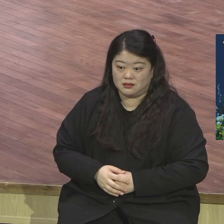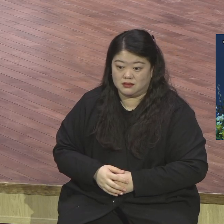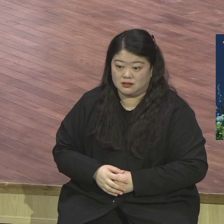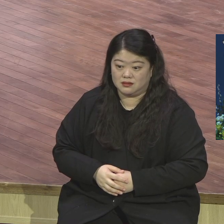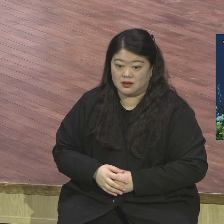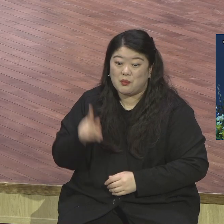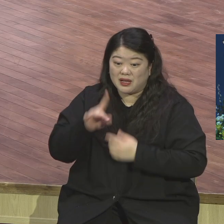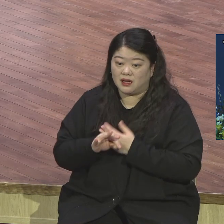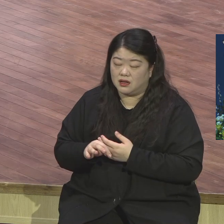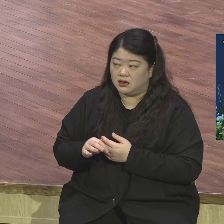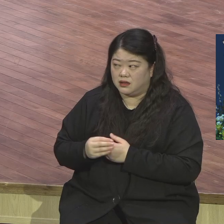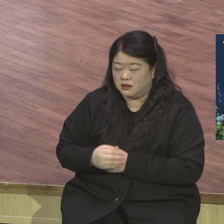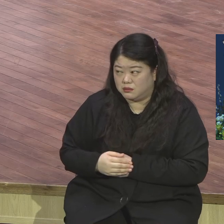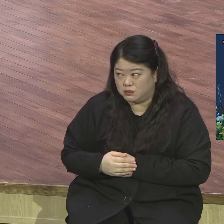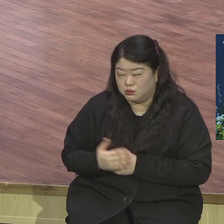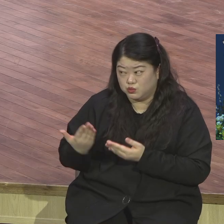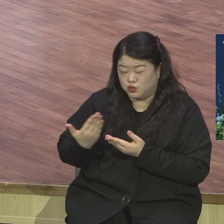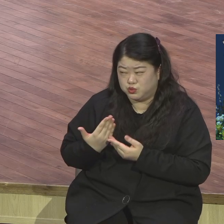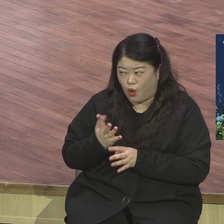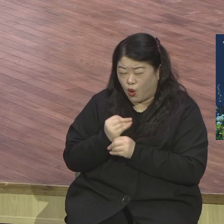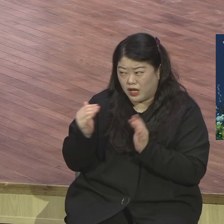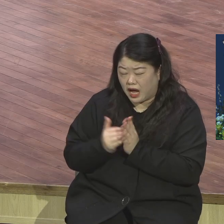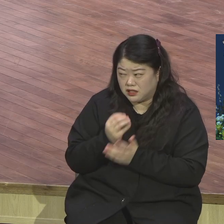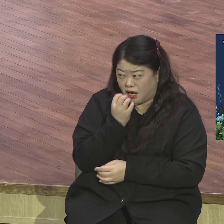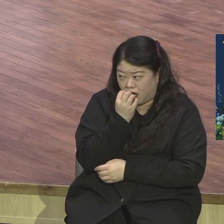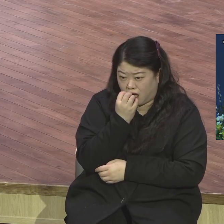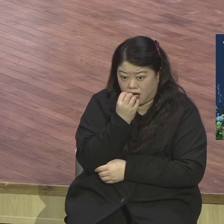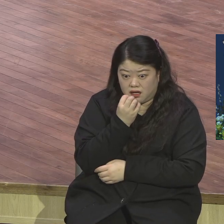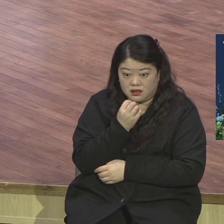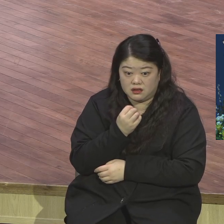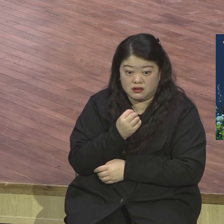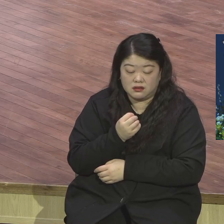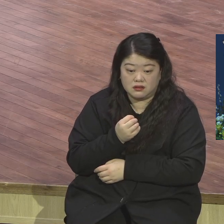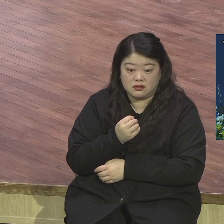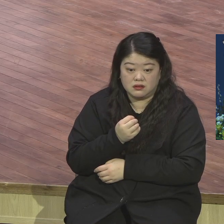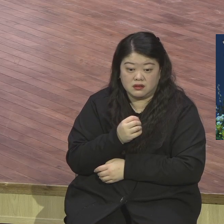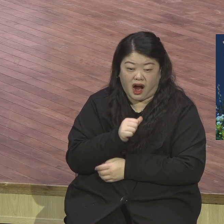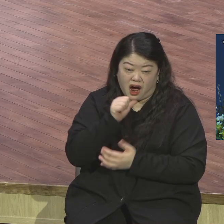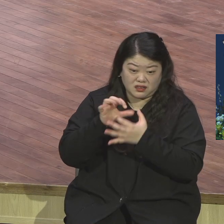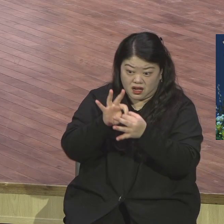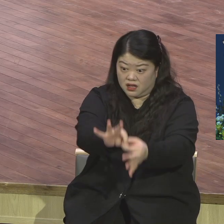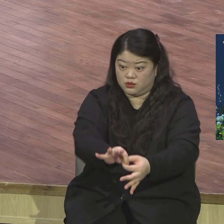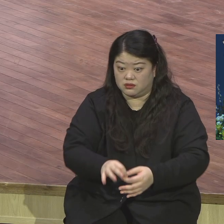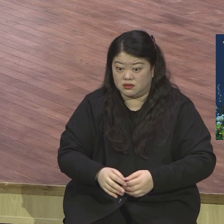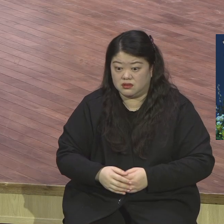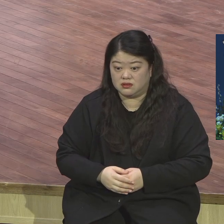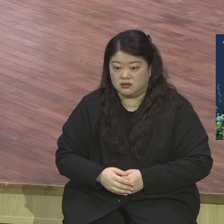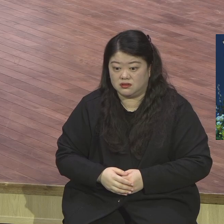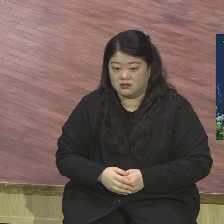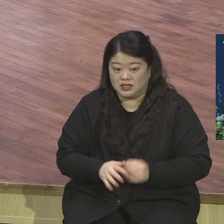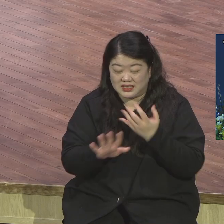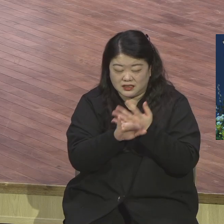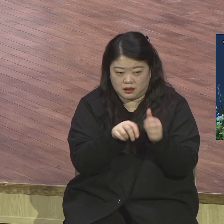그런대로 한 세상입니까 그냥 가난하게 살 거야 얻어먹고 살 거야 그렇습니까